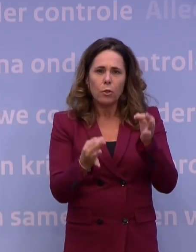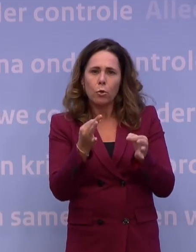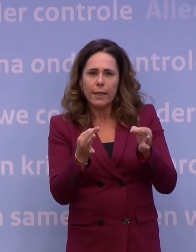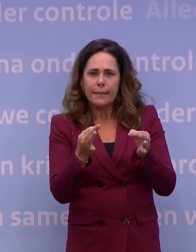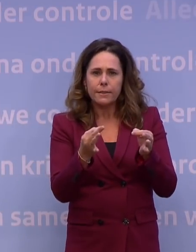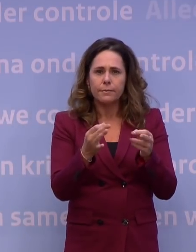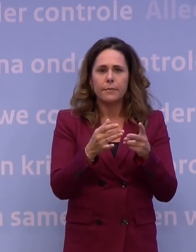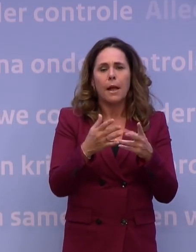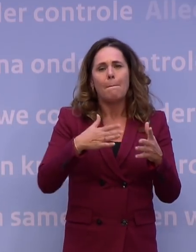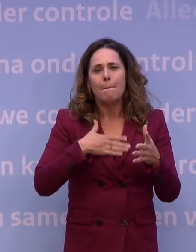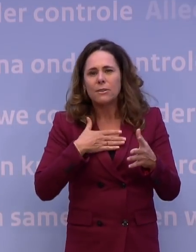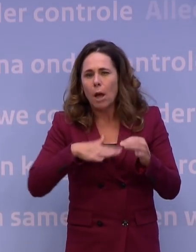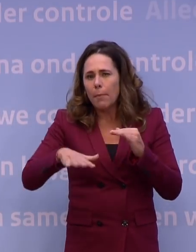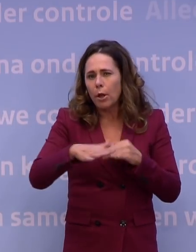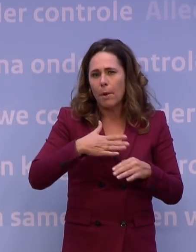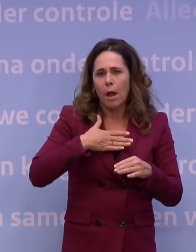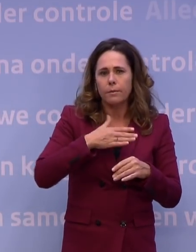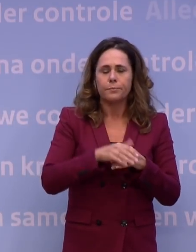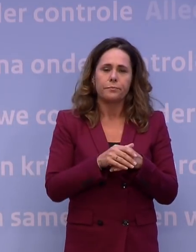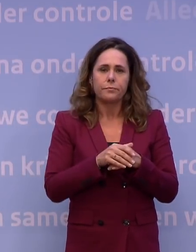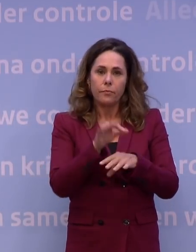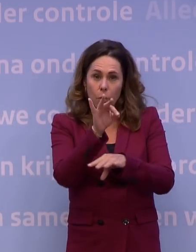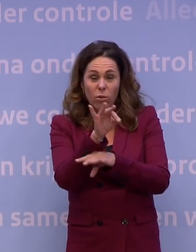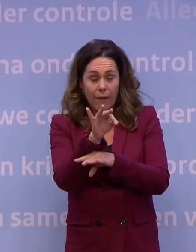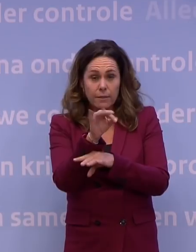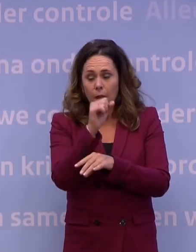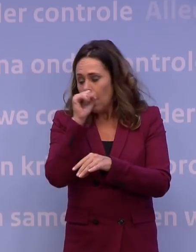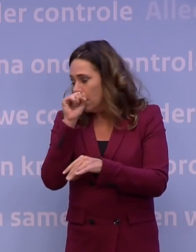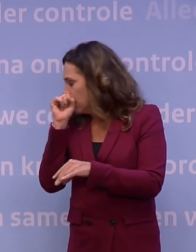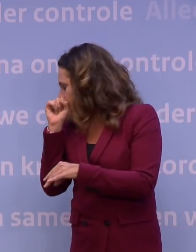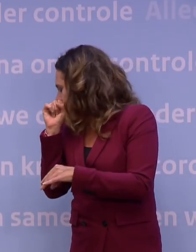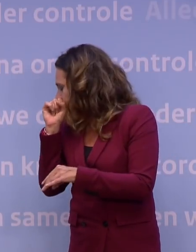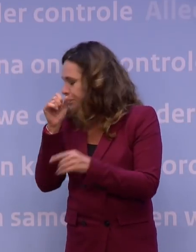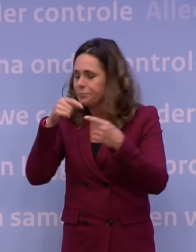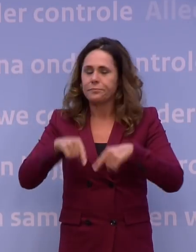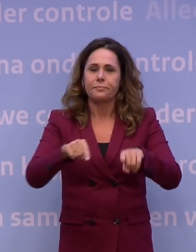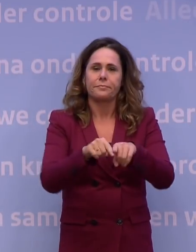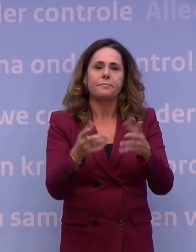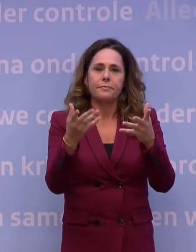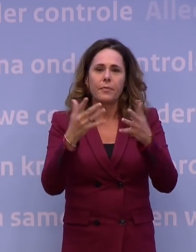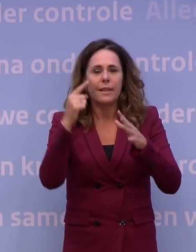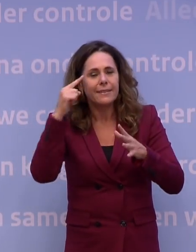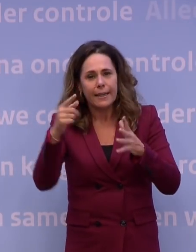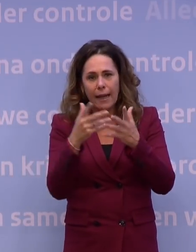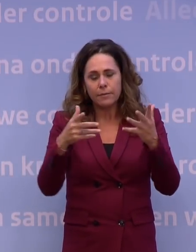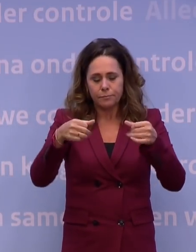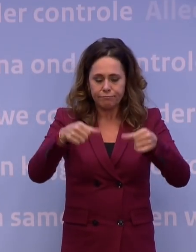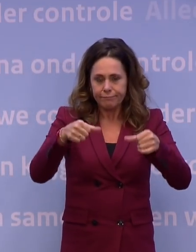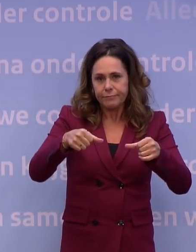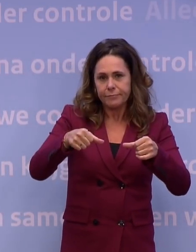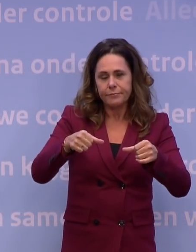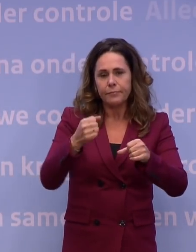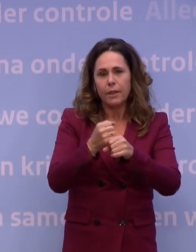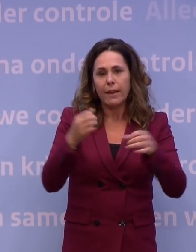praktische noodzaak. Denk aan het onderwijs, waar nu niets verandert in de geldende regels. Denk bijvoorbeeld ook aan strikt noodzakelijke